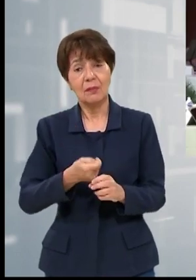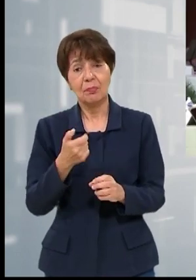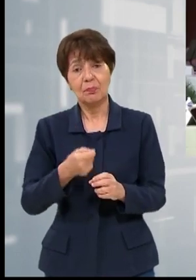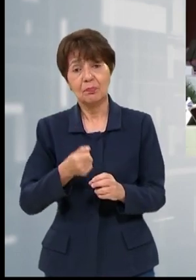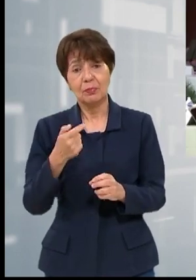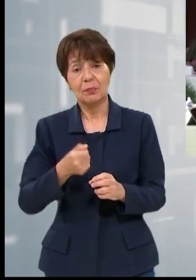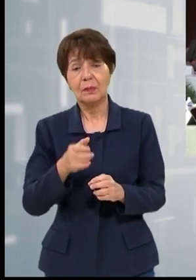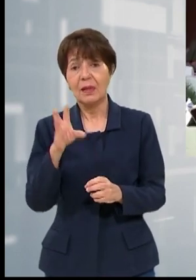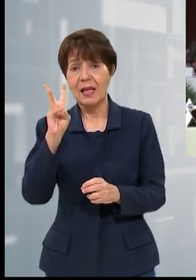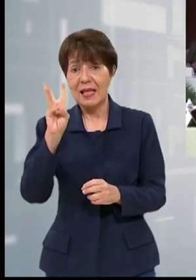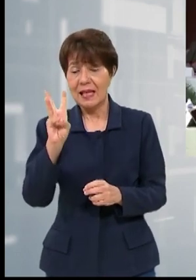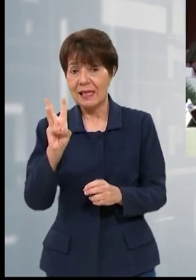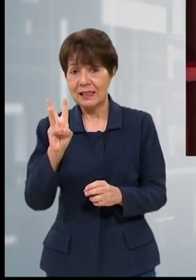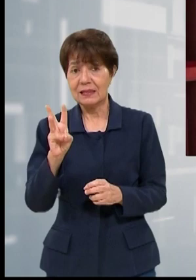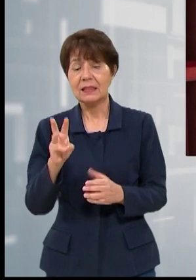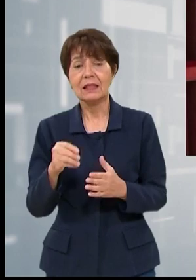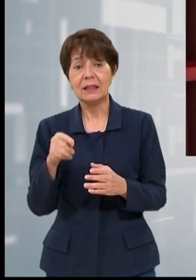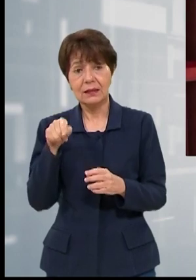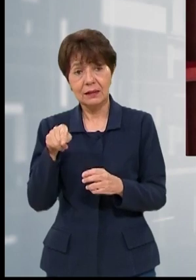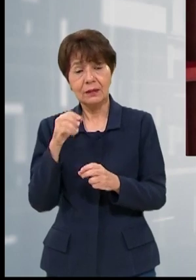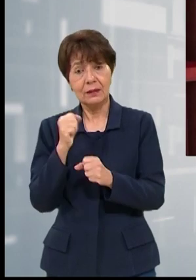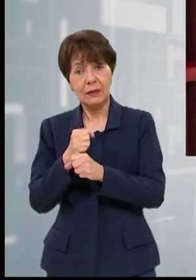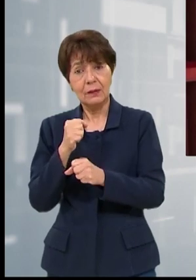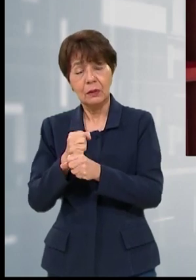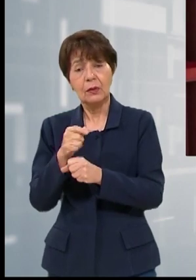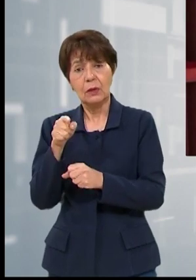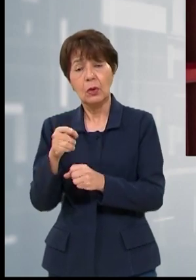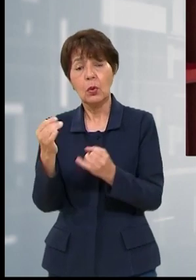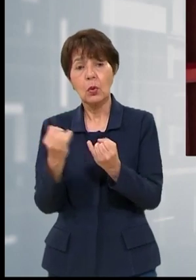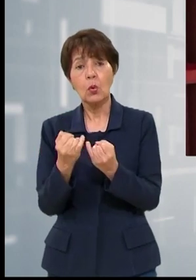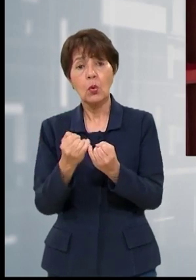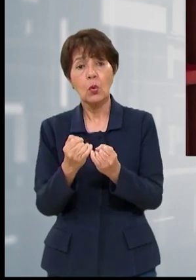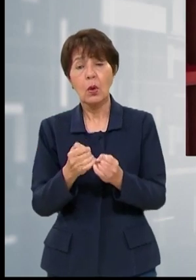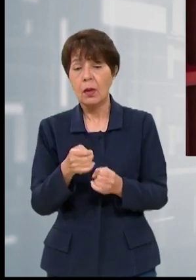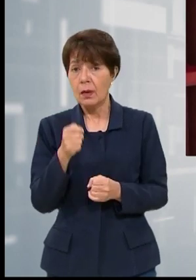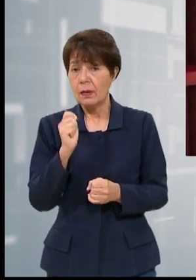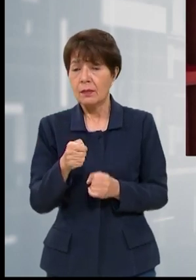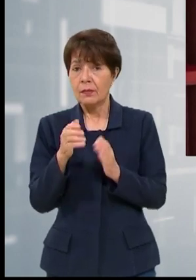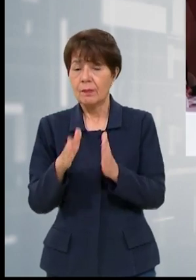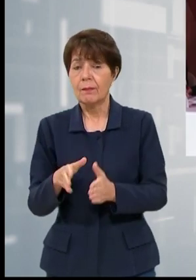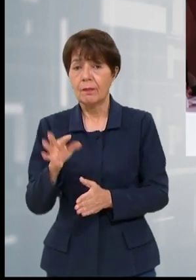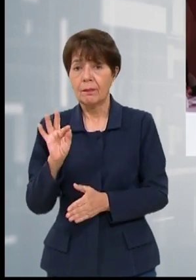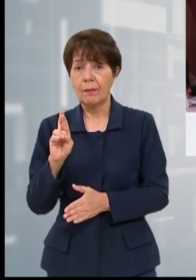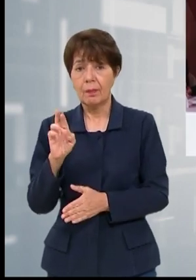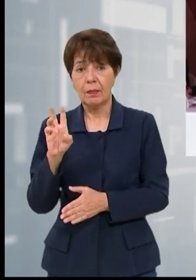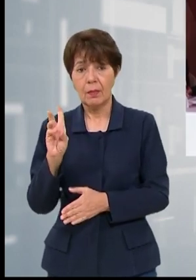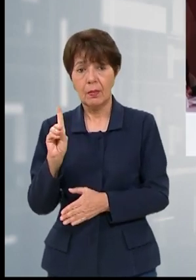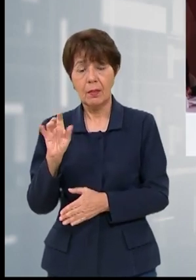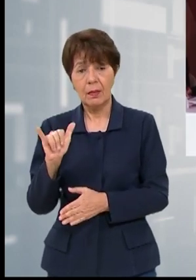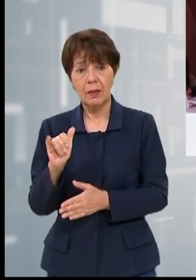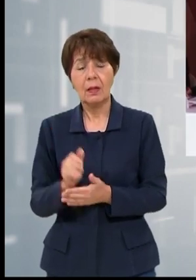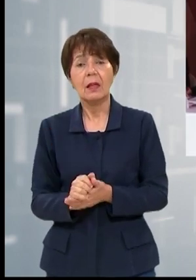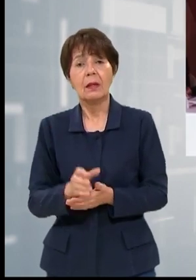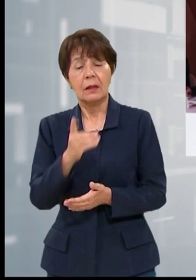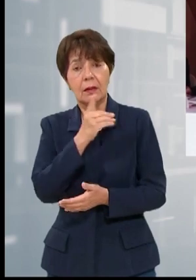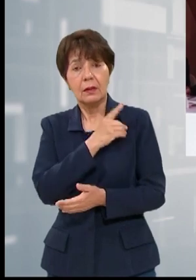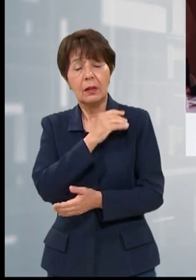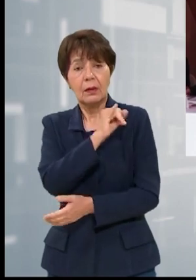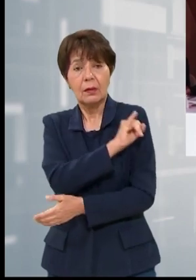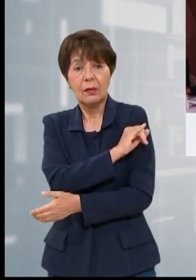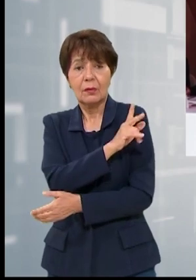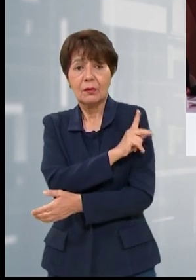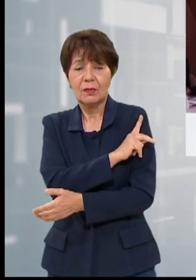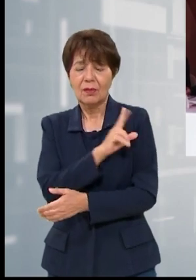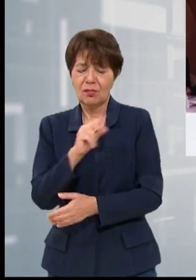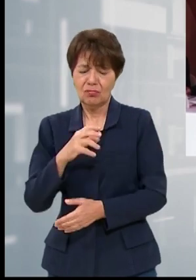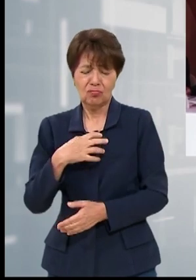entre ellas los seis magistrados actuales y otro grupo como el abogado Freddy Serrato, actual director ejecutivo del Infop, quien resultó notablemente